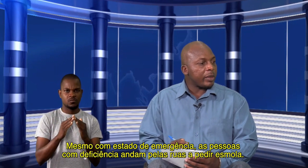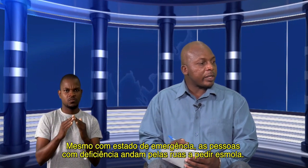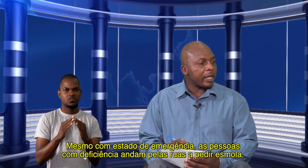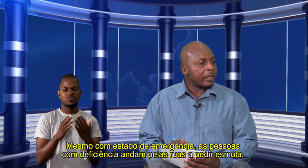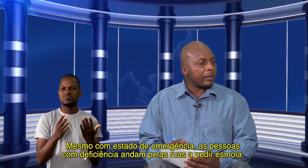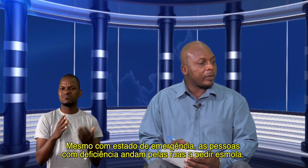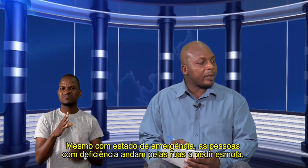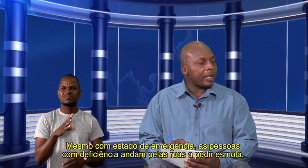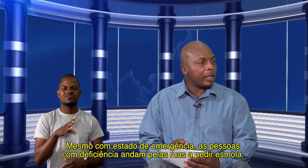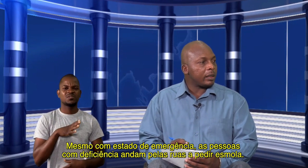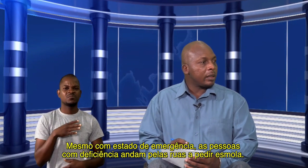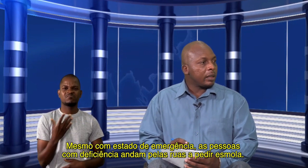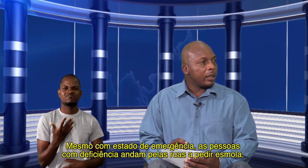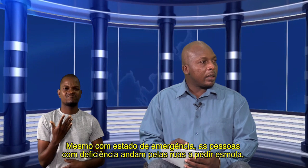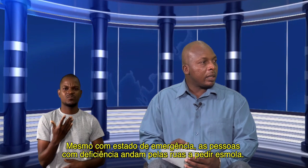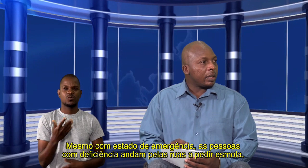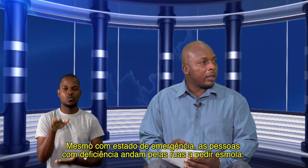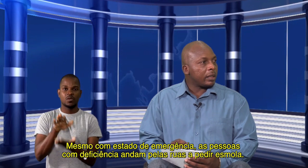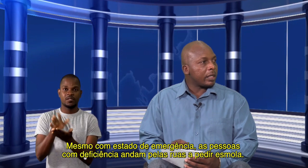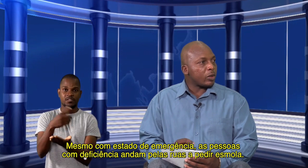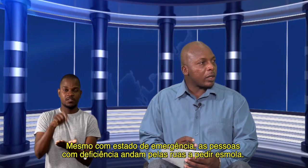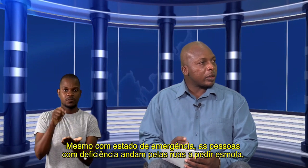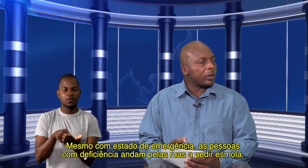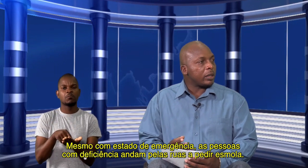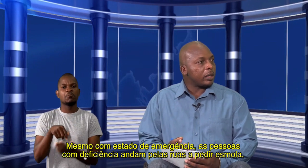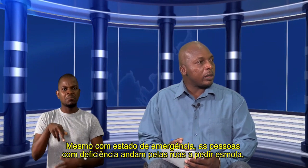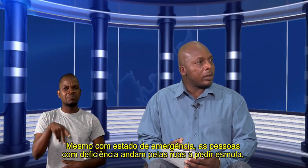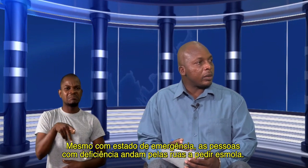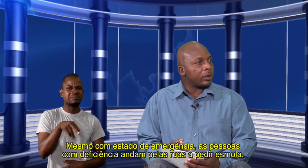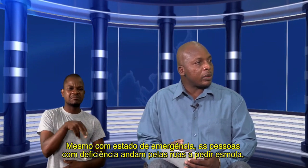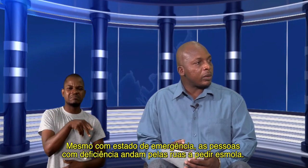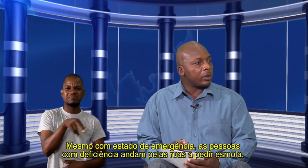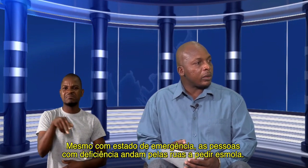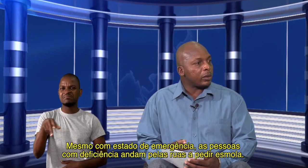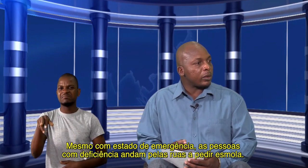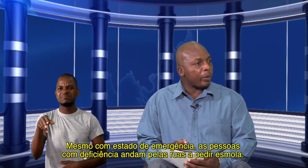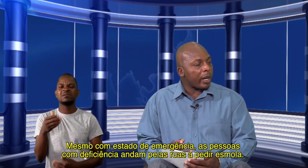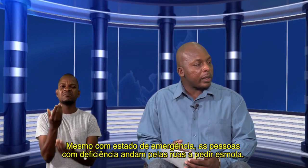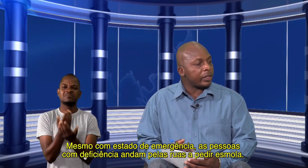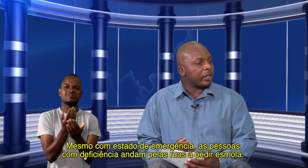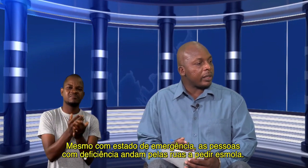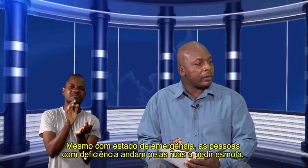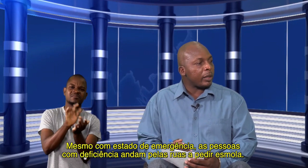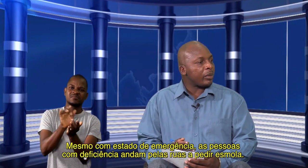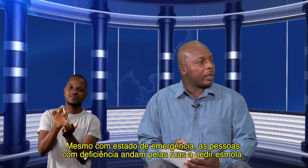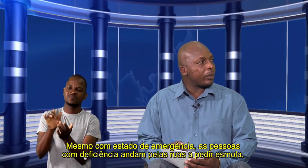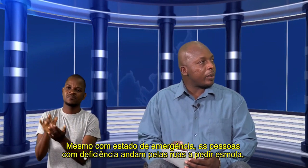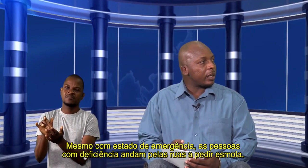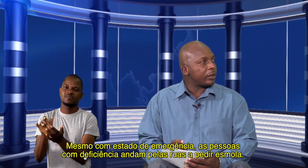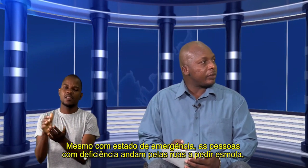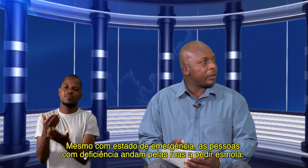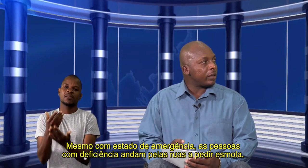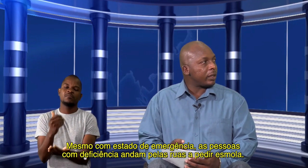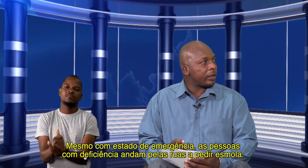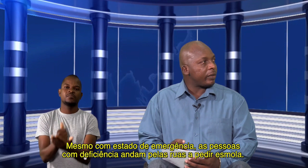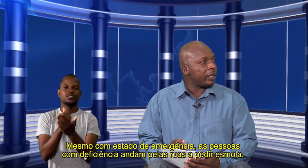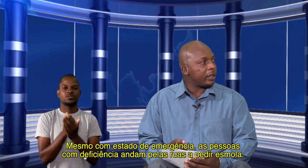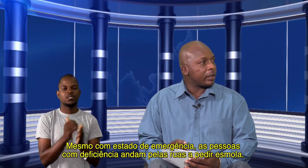emergência, tem, nas zonas urbanas, tem deambulado pelas avenidas,